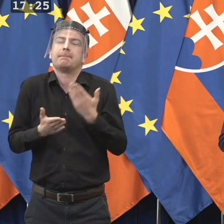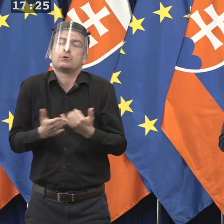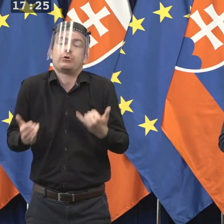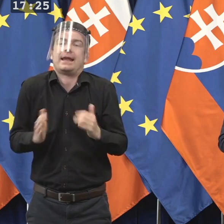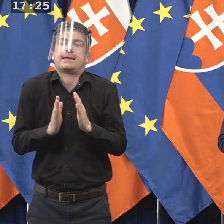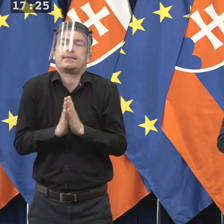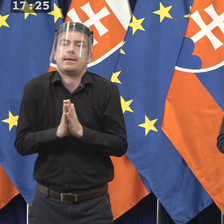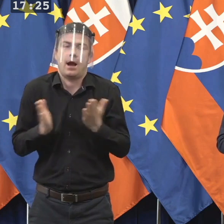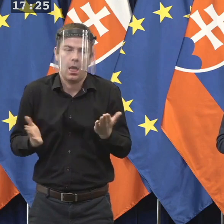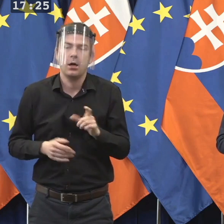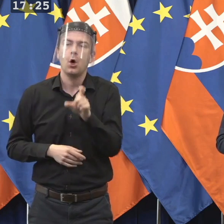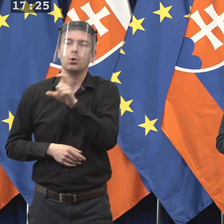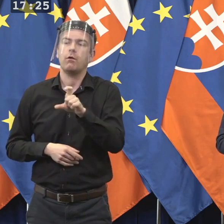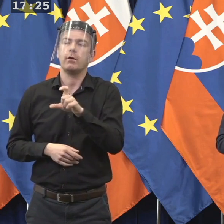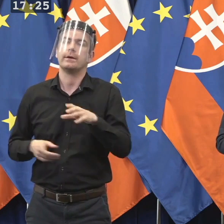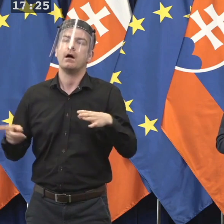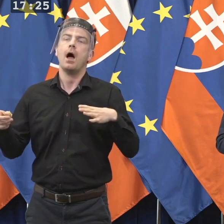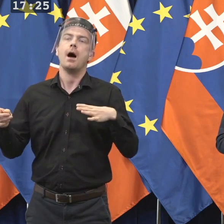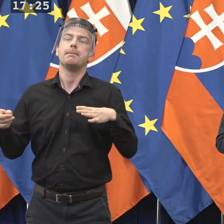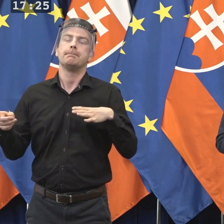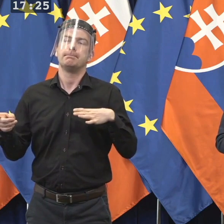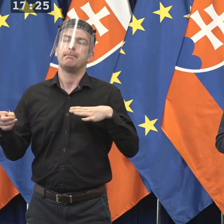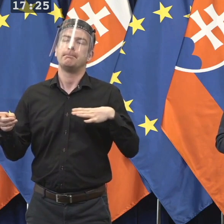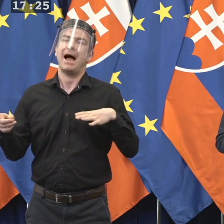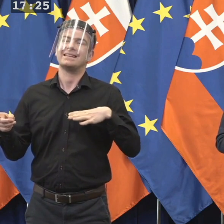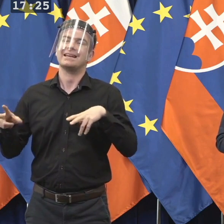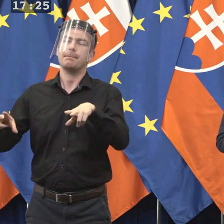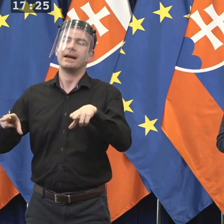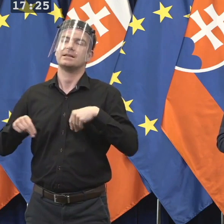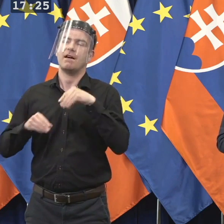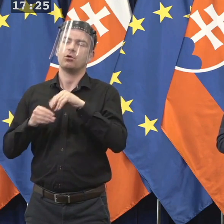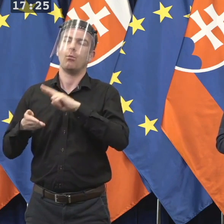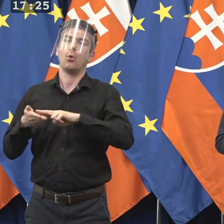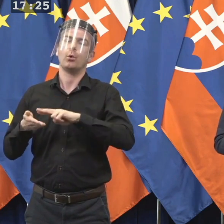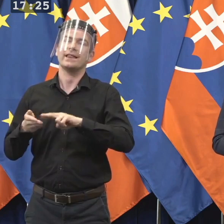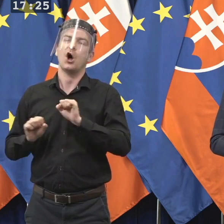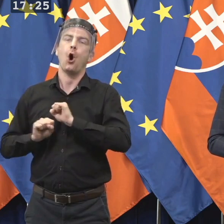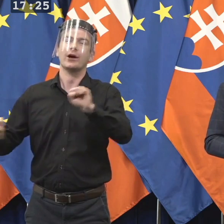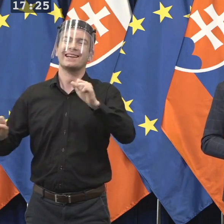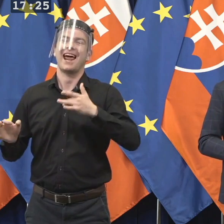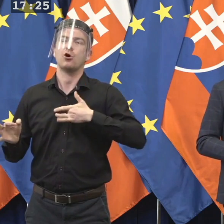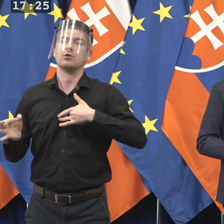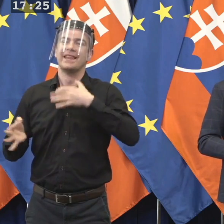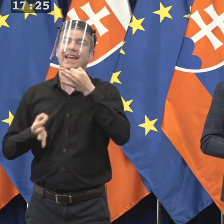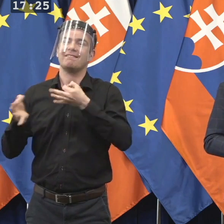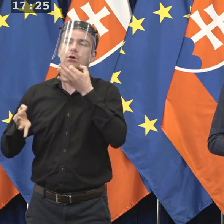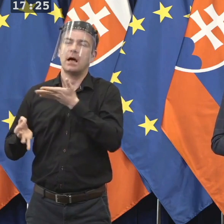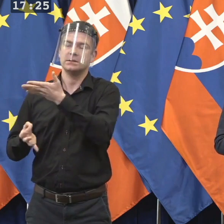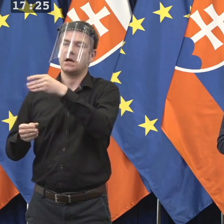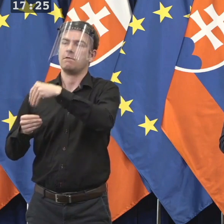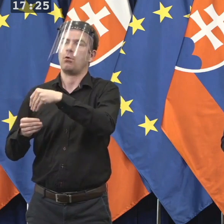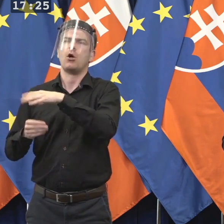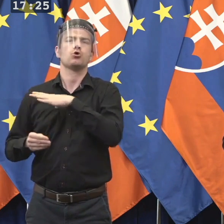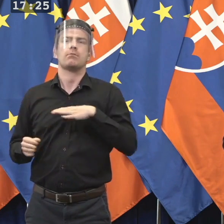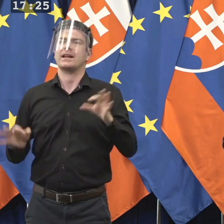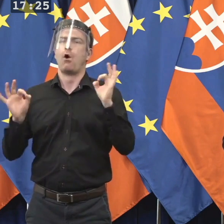vlastne pani riaditeľka, pani predsednička úradu by inak skončilo funkčné obdobie v priebehu mája.